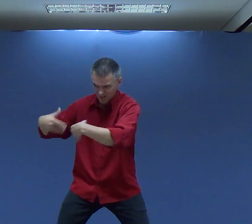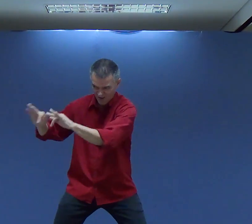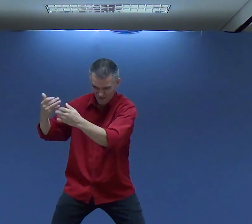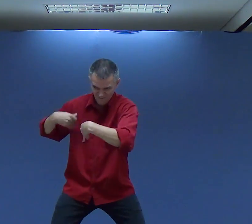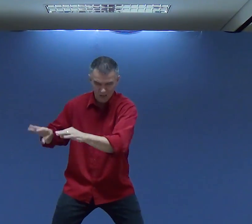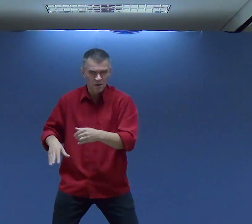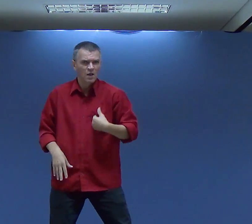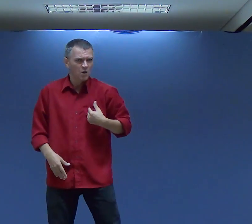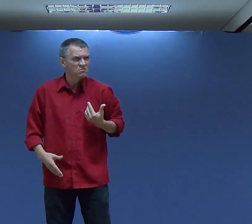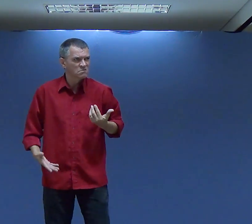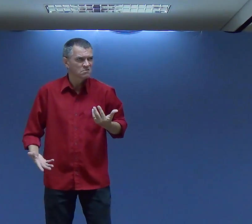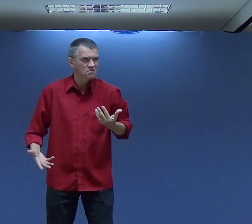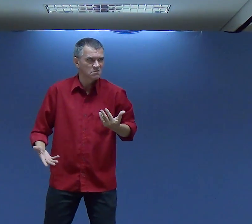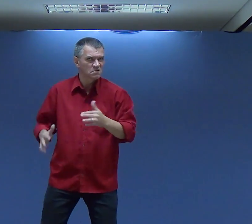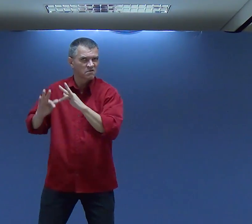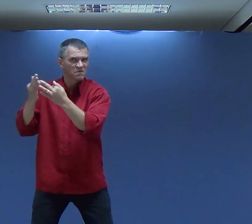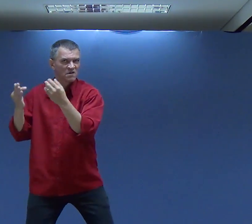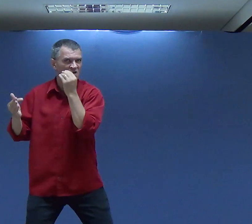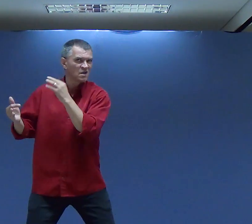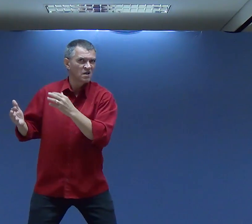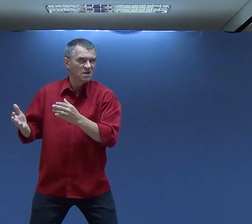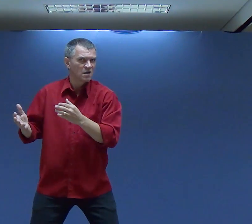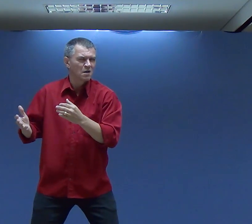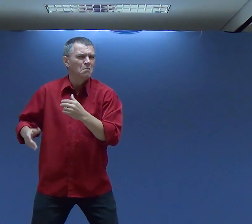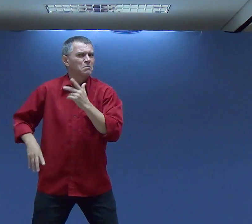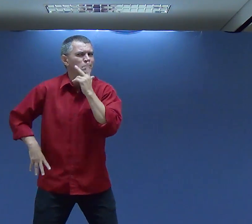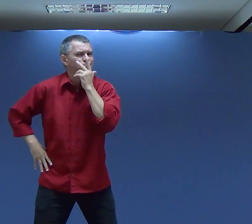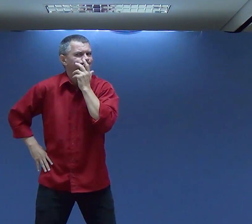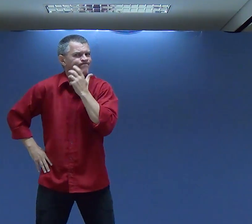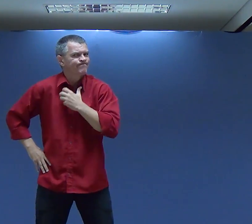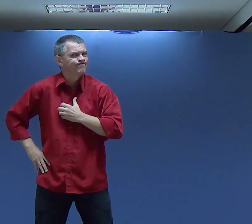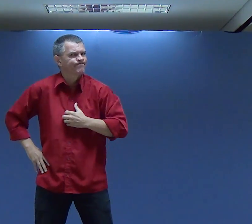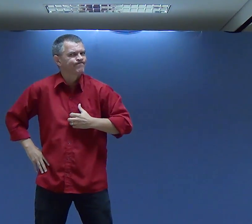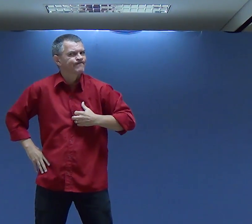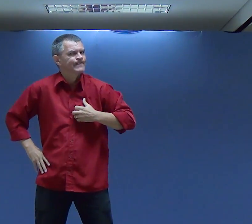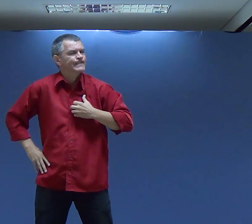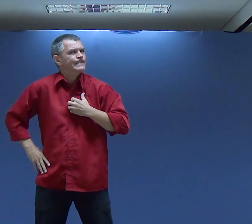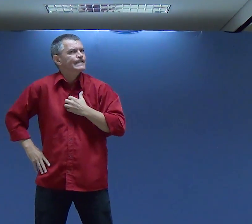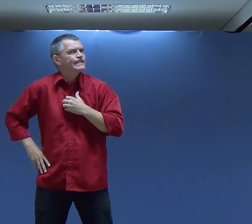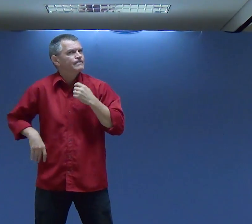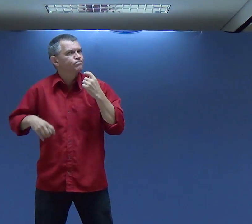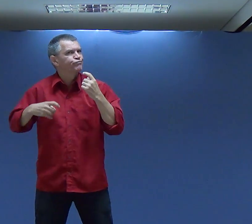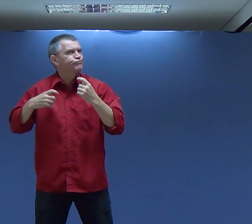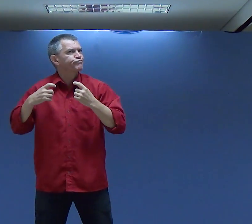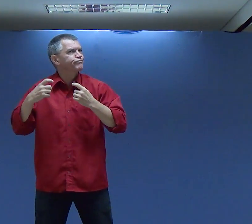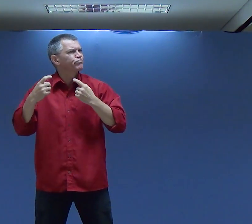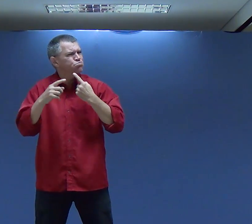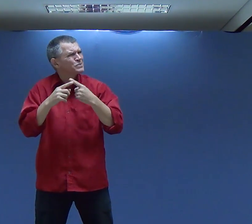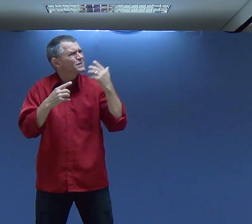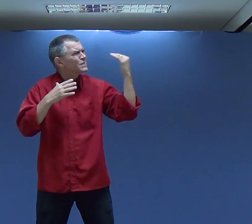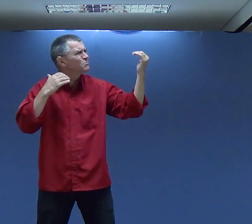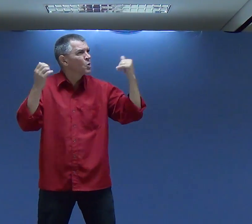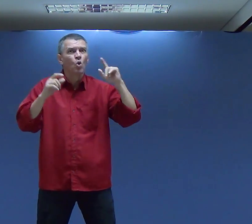ser Uma certa Uma estratégia do diabo Contra a minha vida Para que a minha família Não fique bem